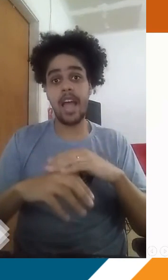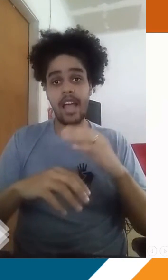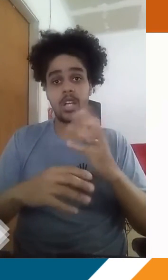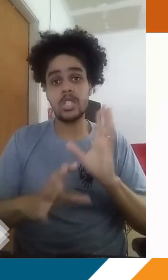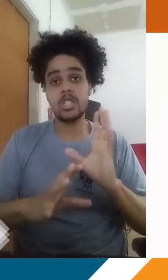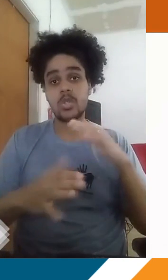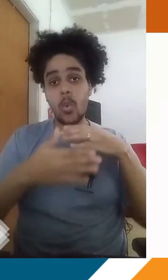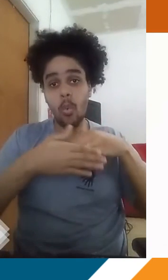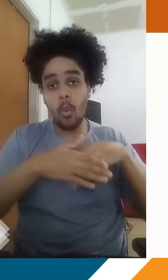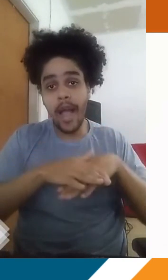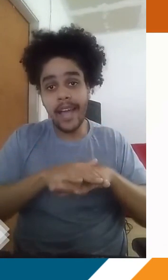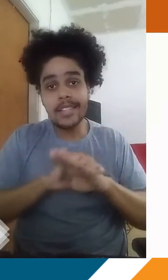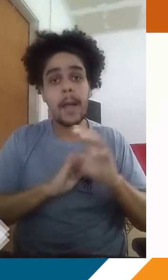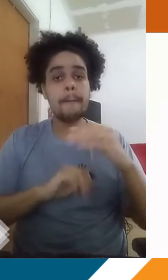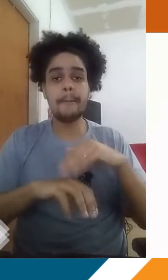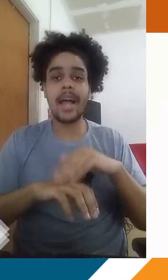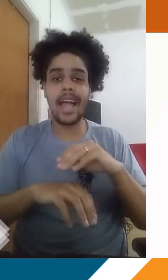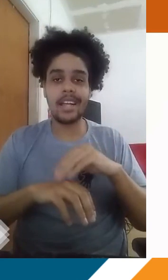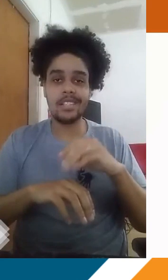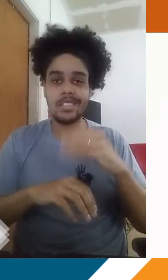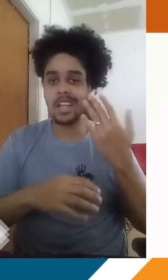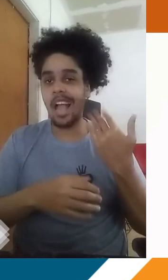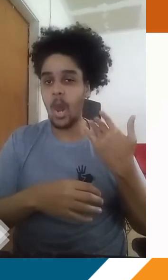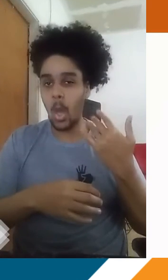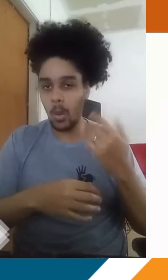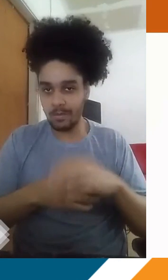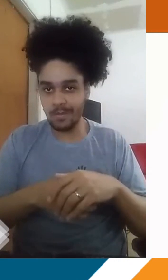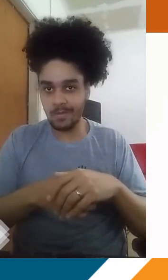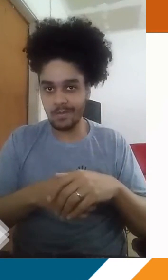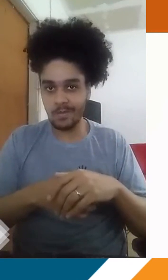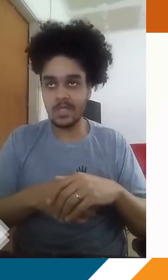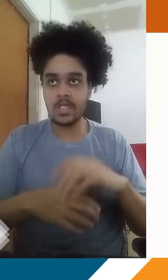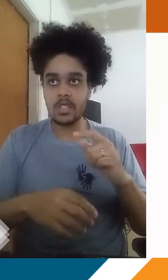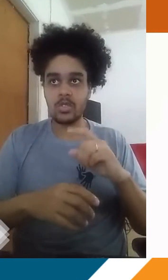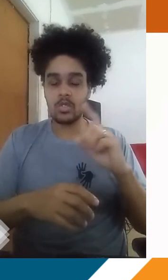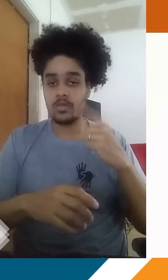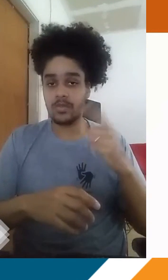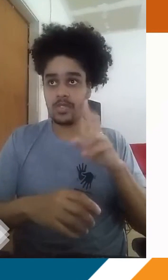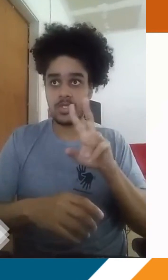acumular mais calor, a se aquecer mais. Por isso que à medida que a gente vai se elevando a altitudes